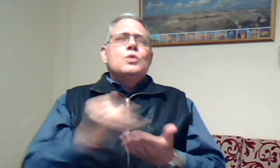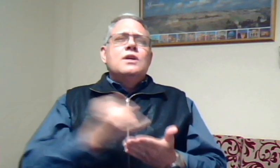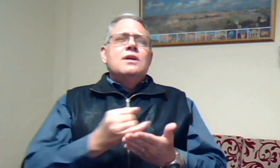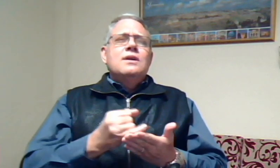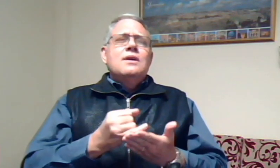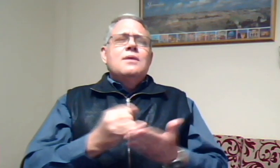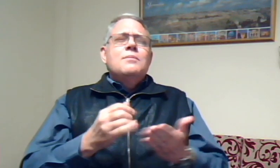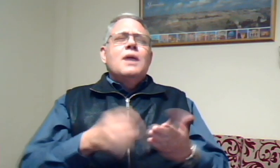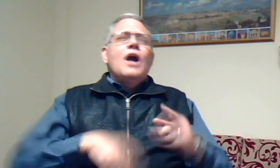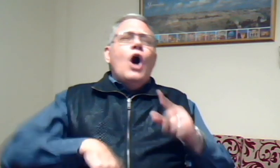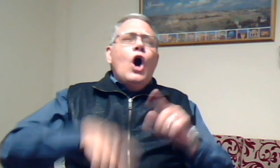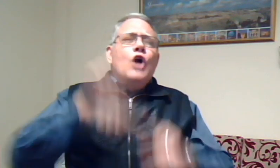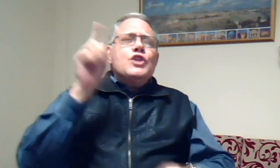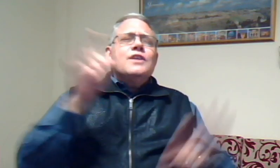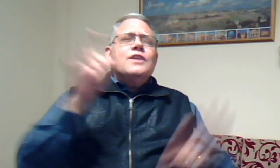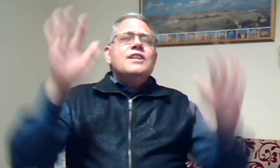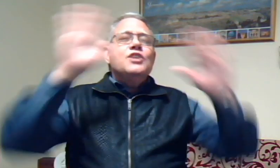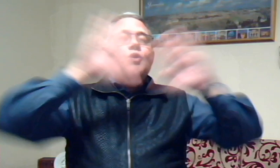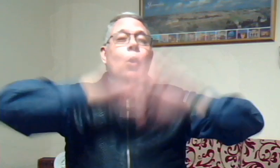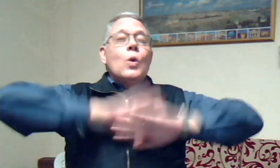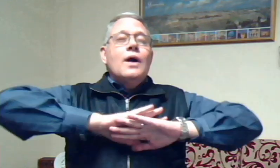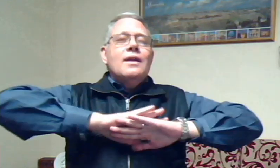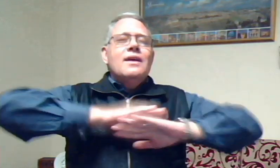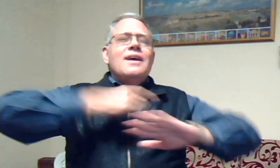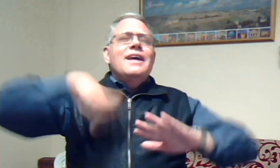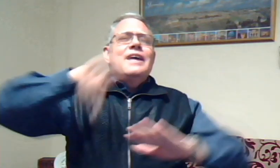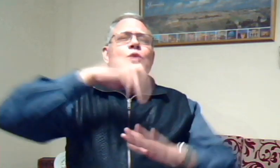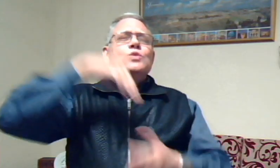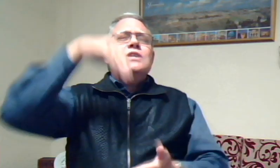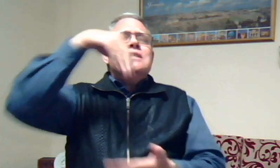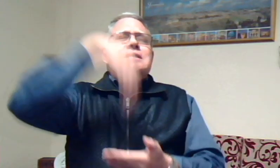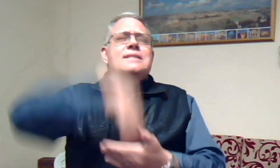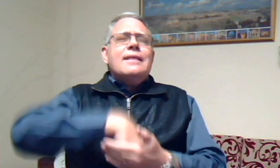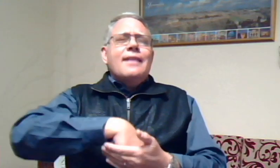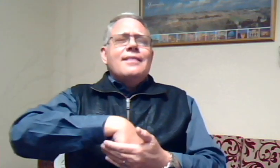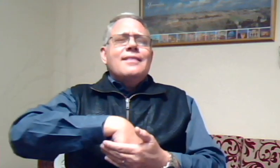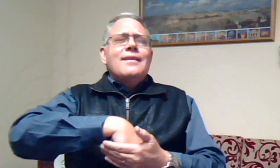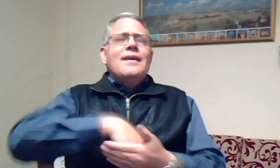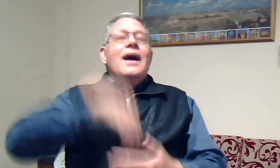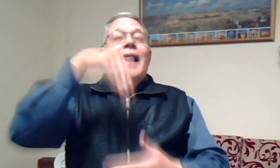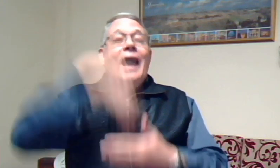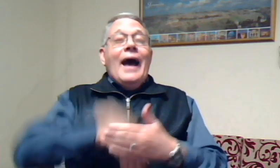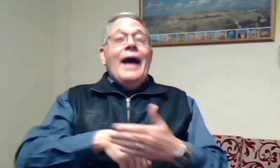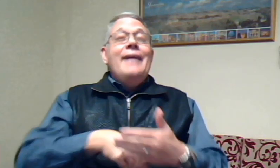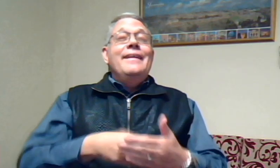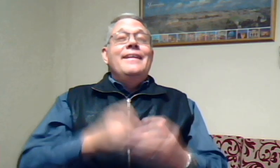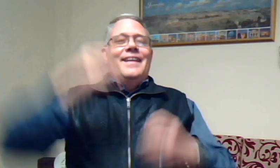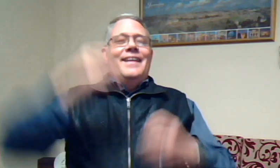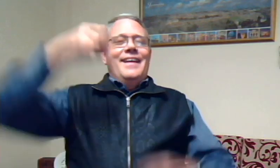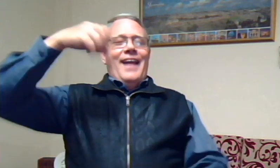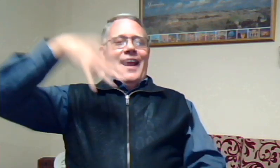maar uit die donker en ons gesit het in in lig